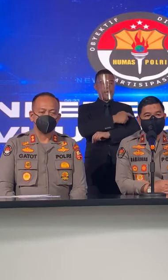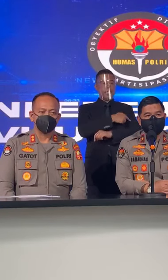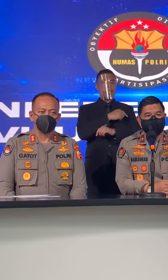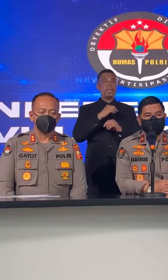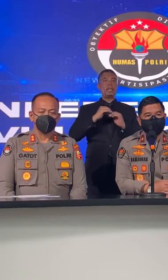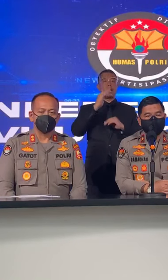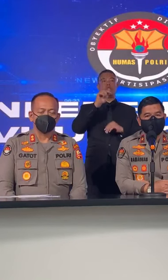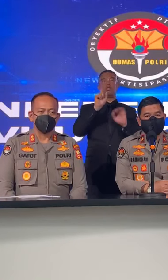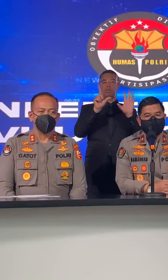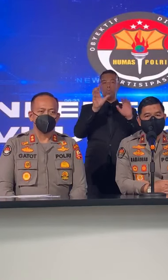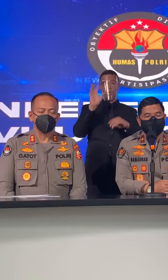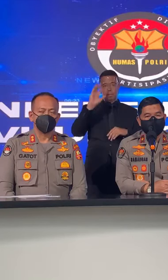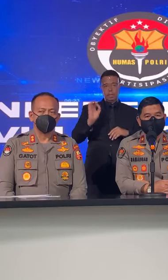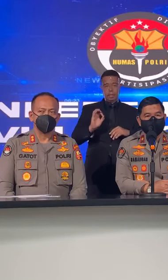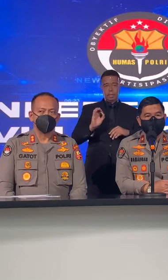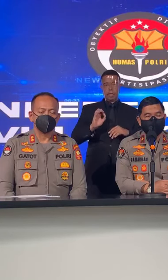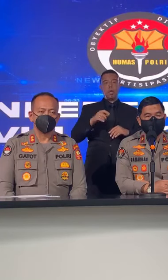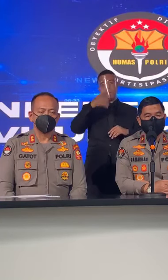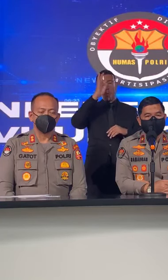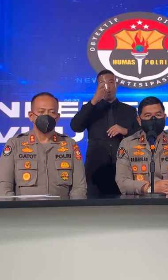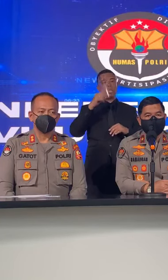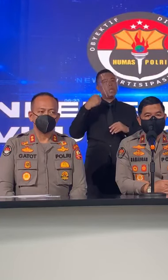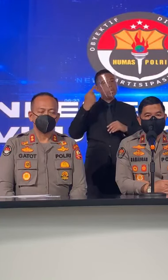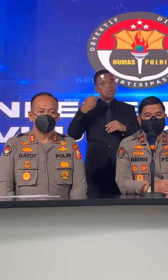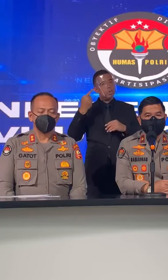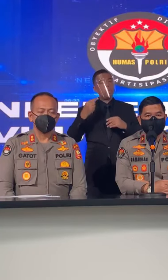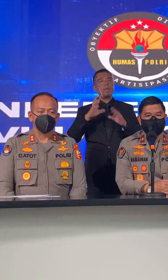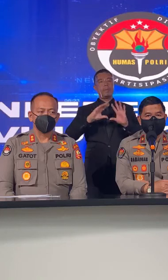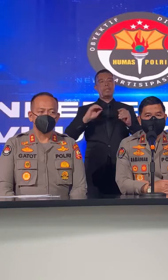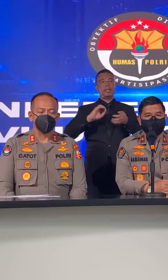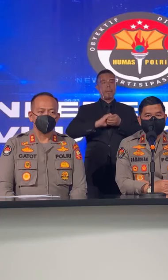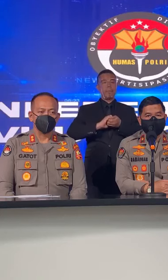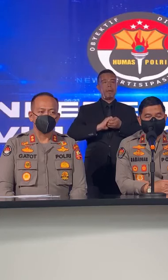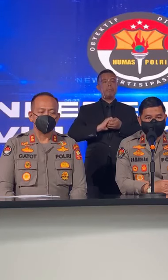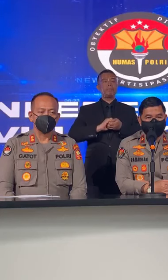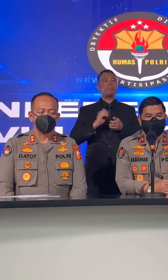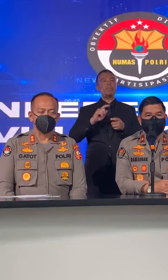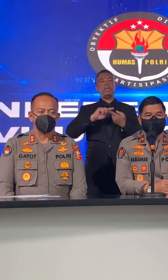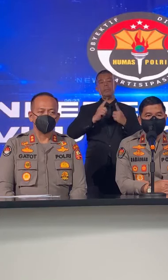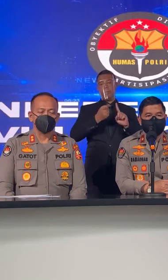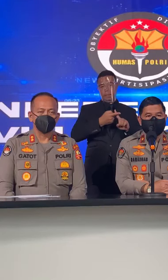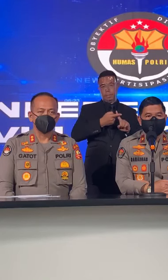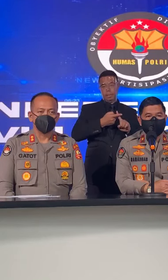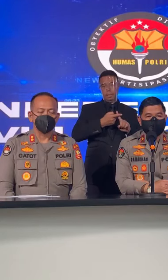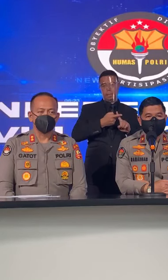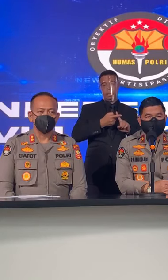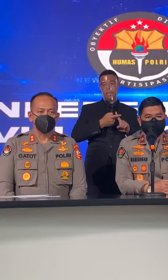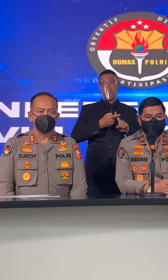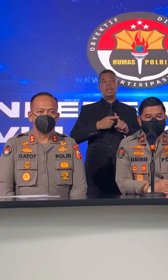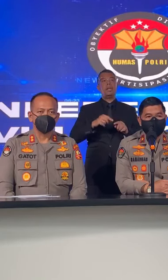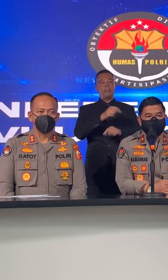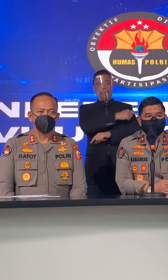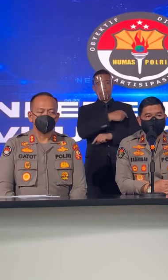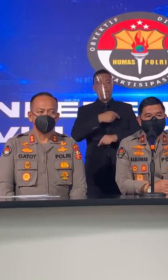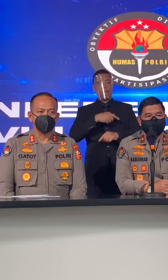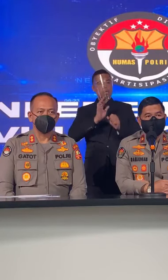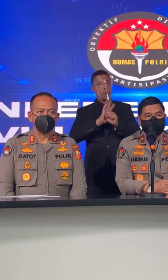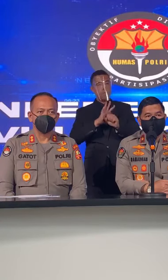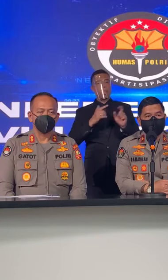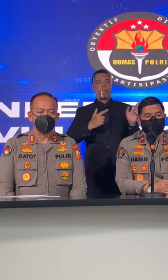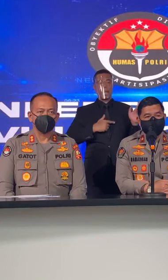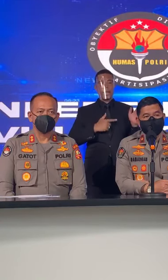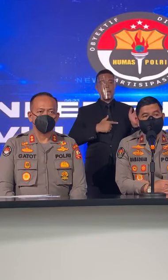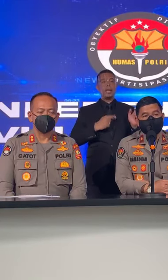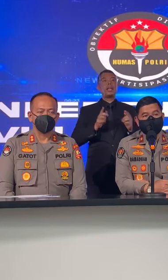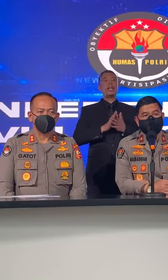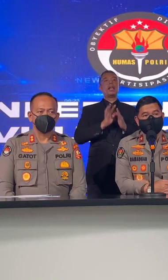Di atas 70% Polri Selalu Bekerja Sama Dengan Rekan-rekan Satgas COVID TNI